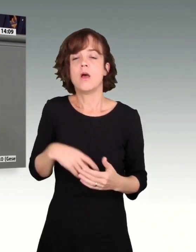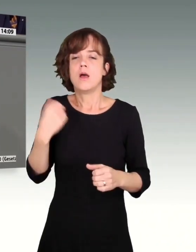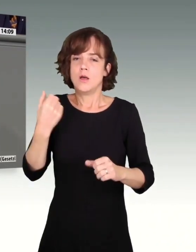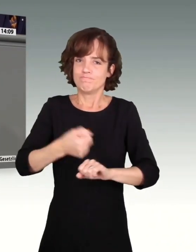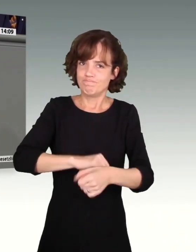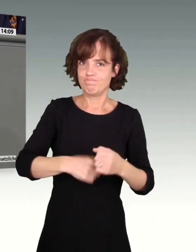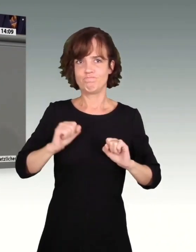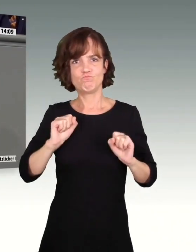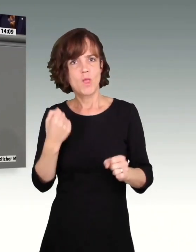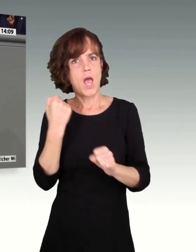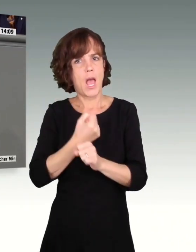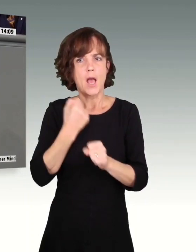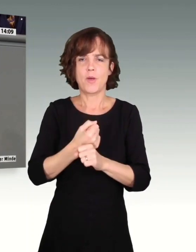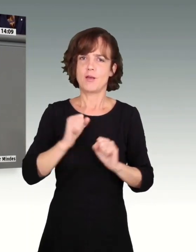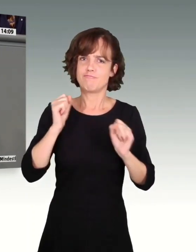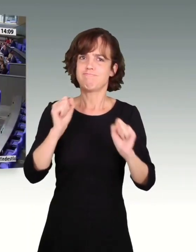geehrten Damen und Herren.